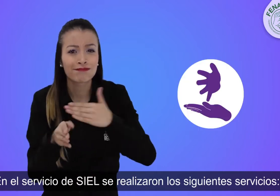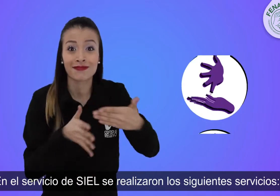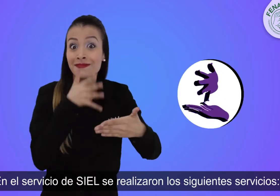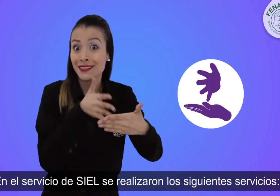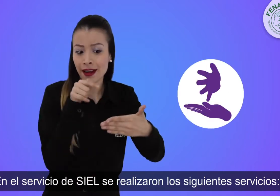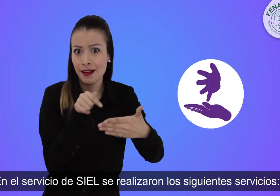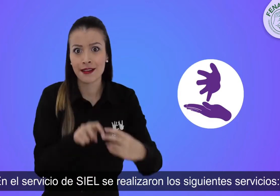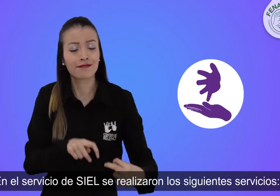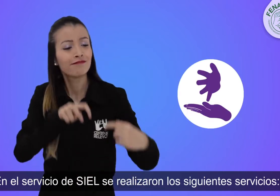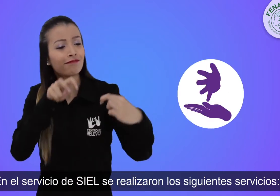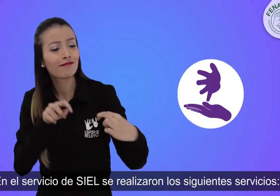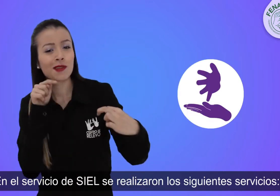se realizaron los siguientes servicios.